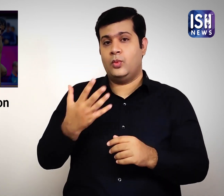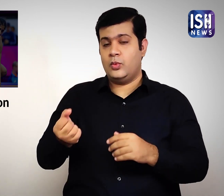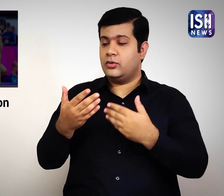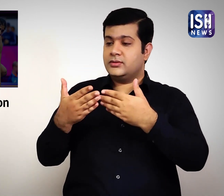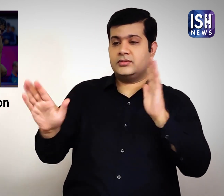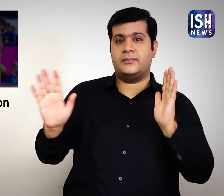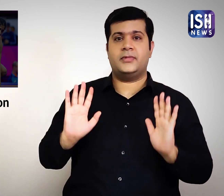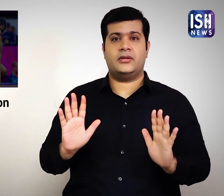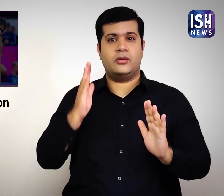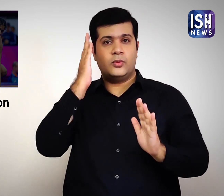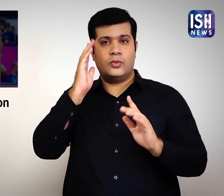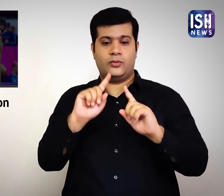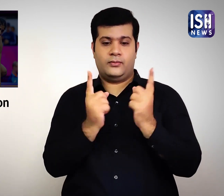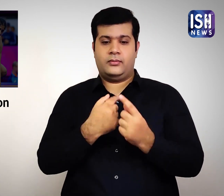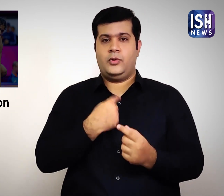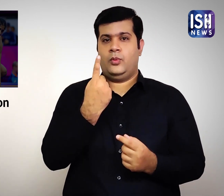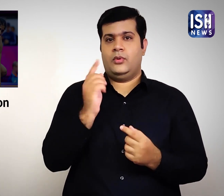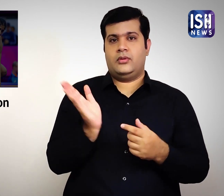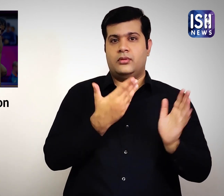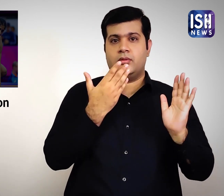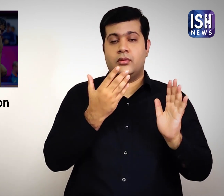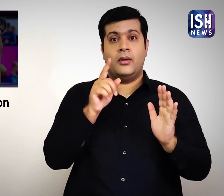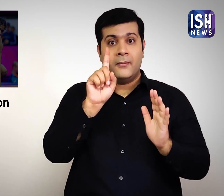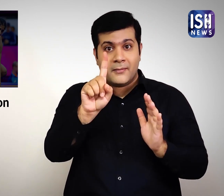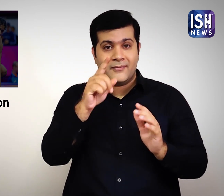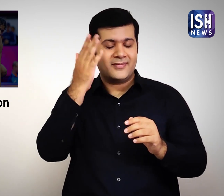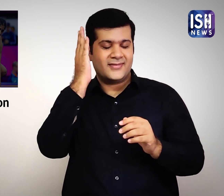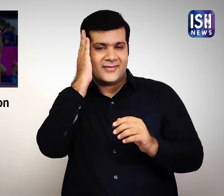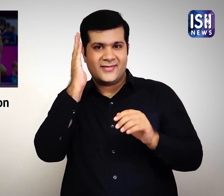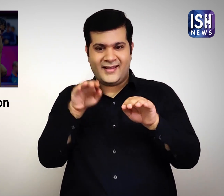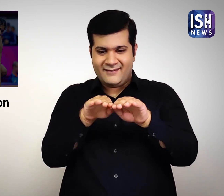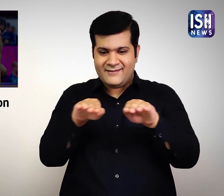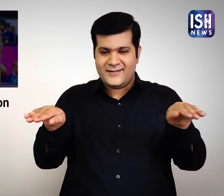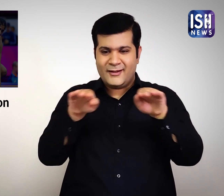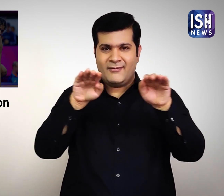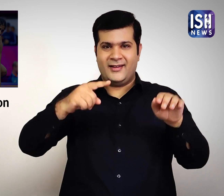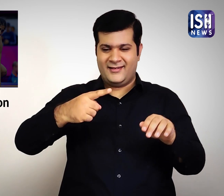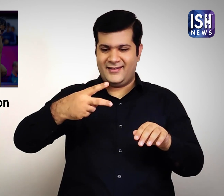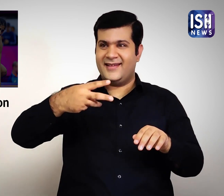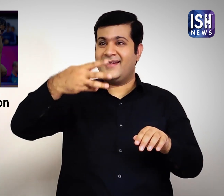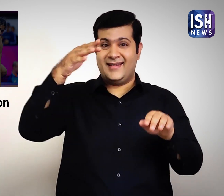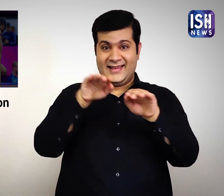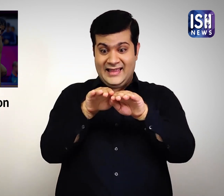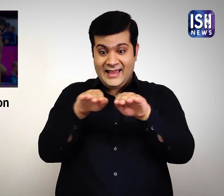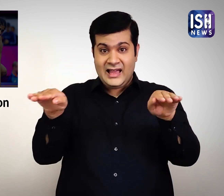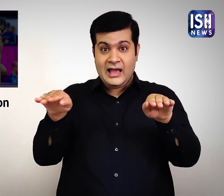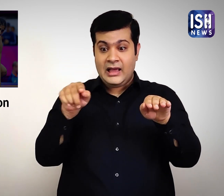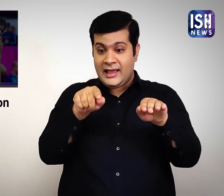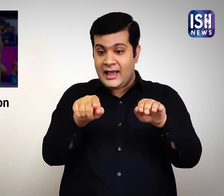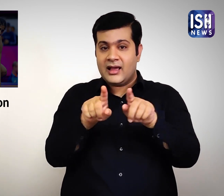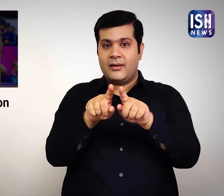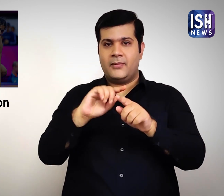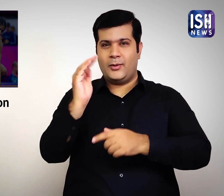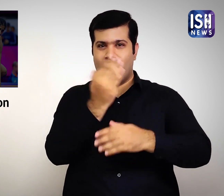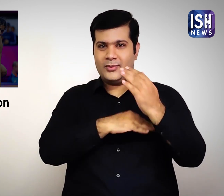वह एक अलग कमरा चाती थी वह भी एक अलग मन्जिल पर और अपनी वरिष्टता थोपने की कोशिश